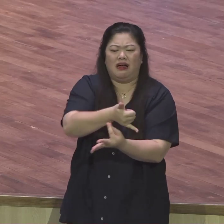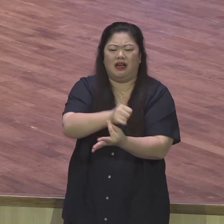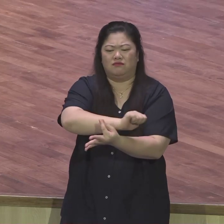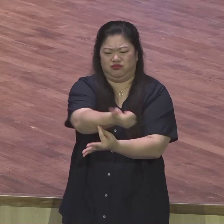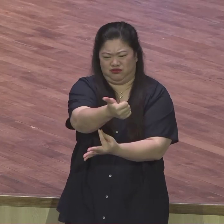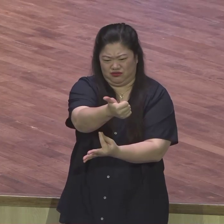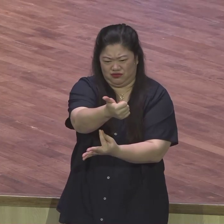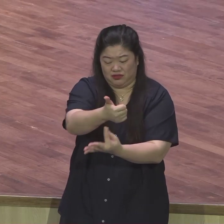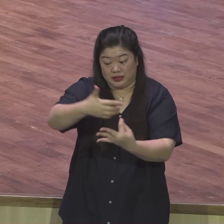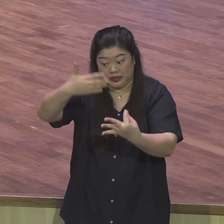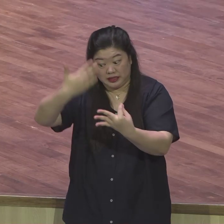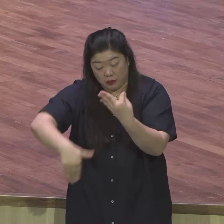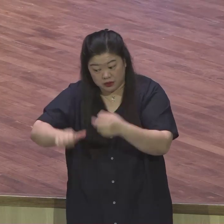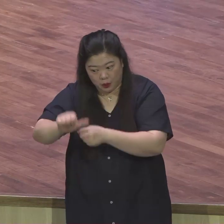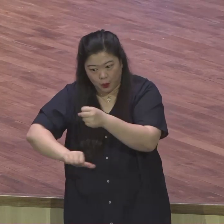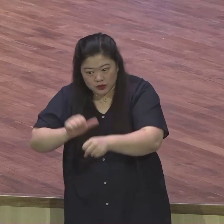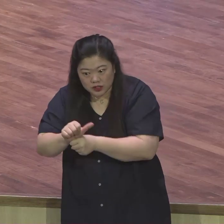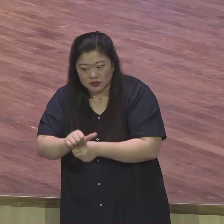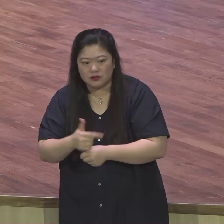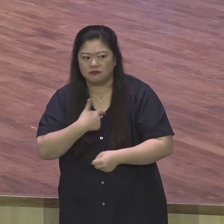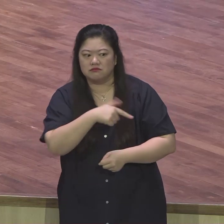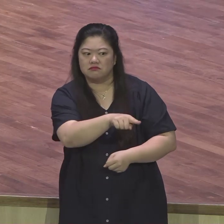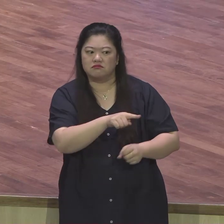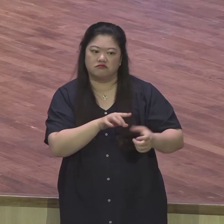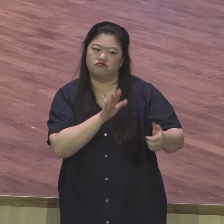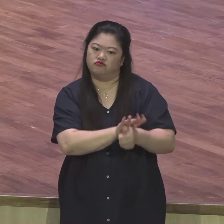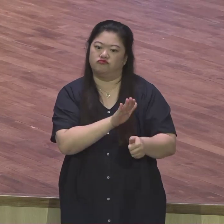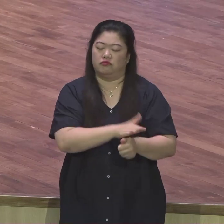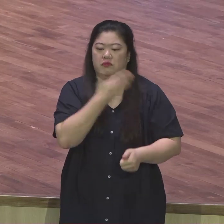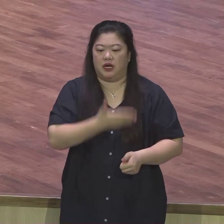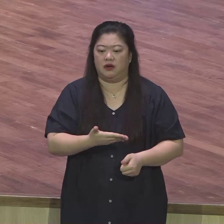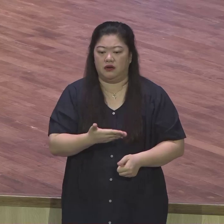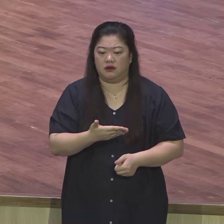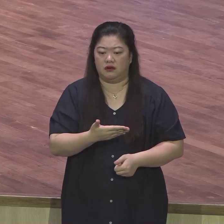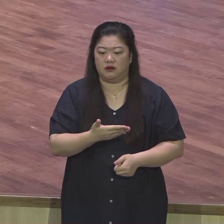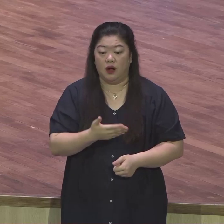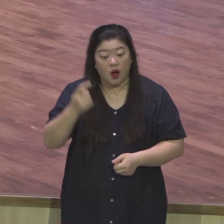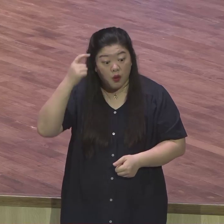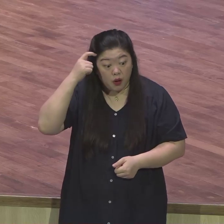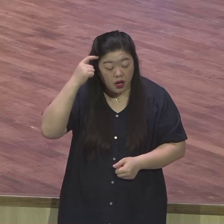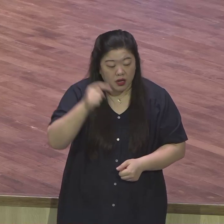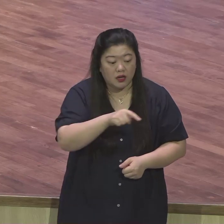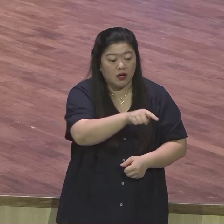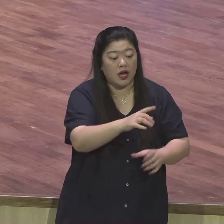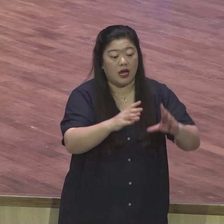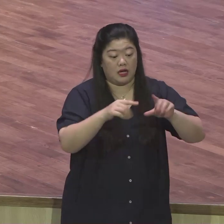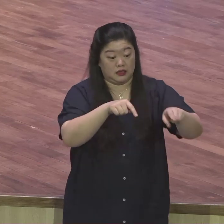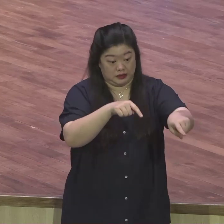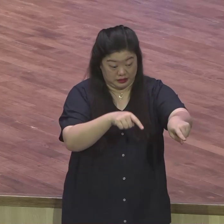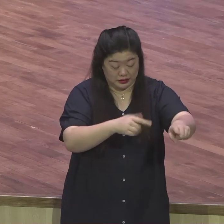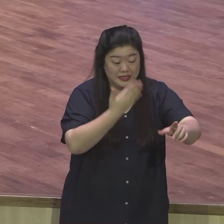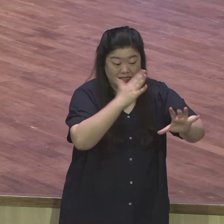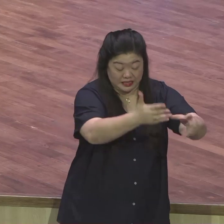영적으로 보면 그렇잖아요. 그렇게 보냈다고 보낼 정도가 아니고 애급 온 땅의